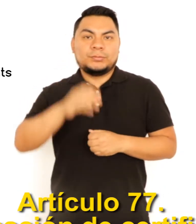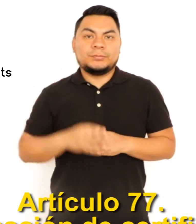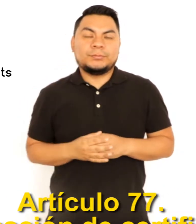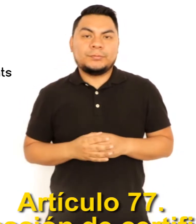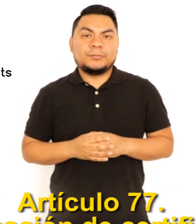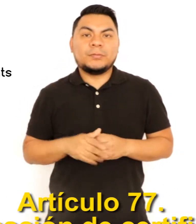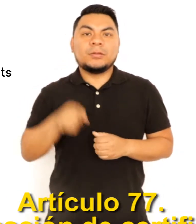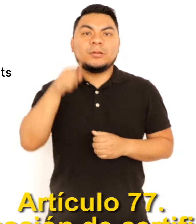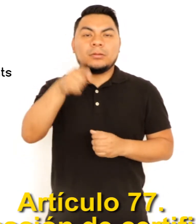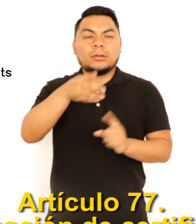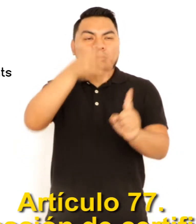ARTÍCULO 77